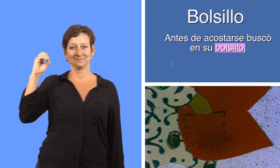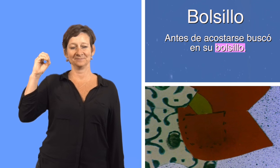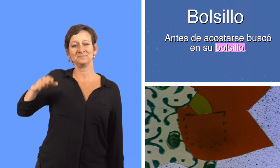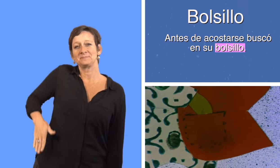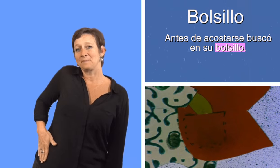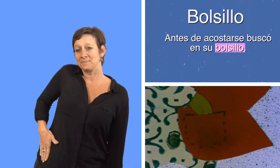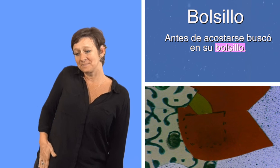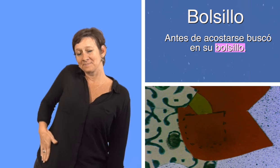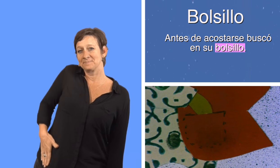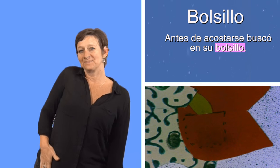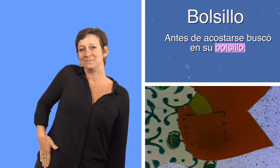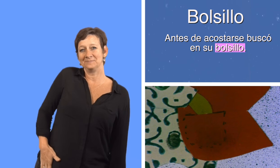holcillo